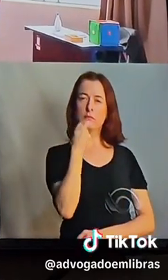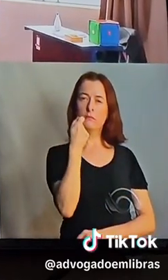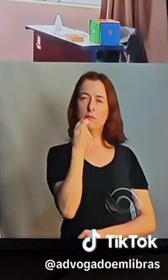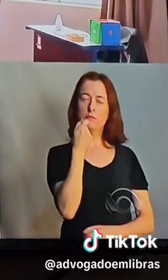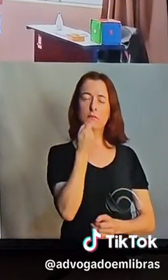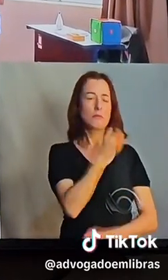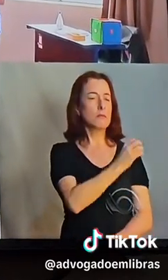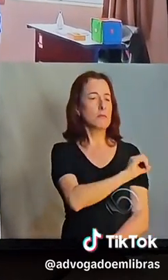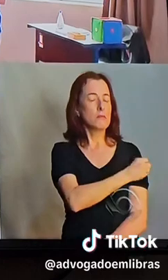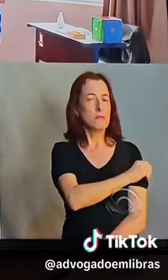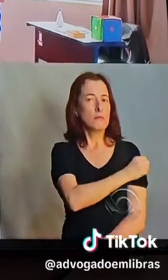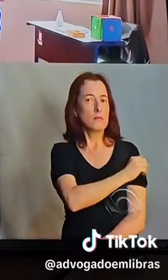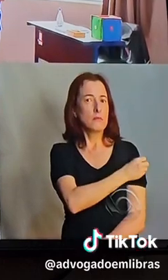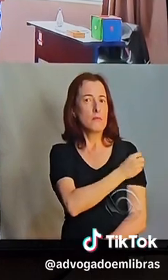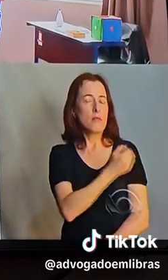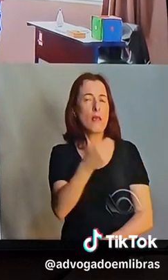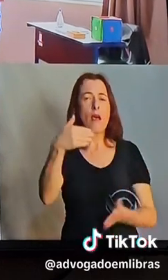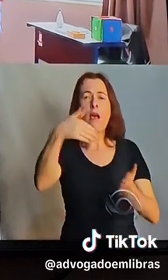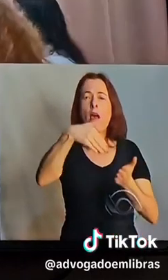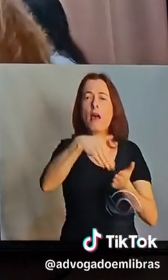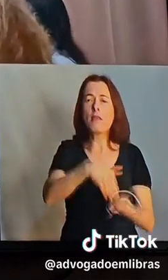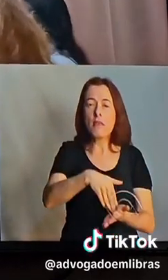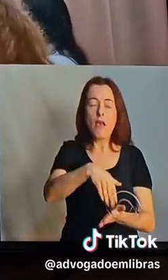médio, com a opção do eixo.